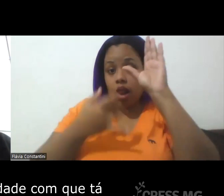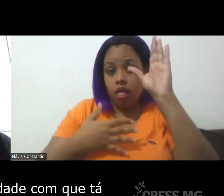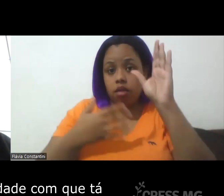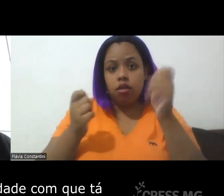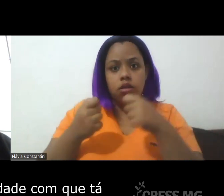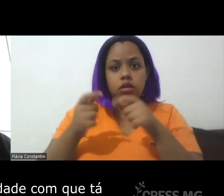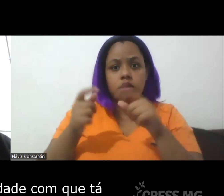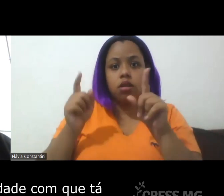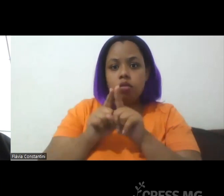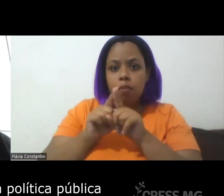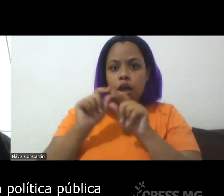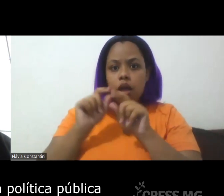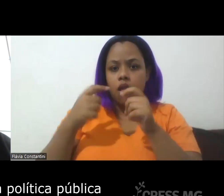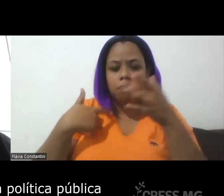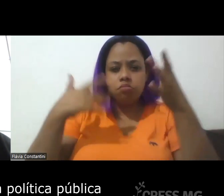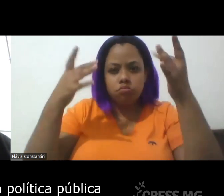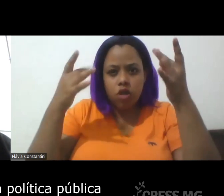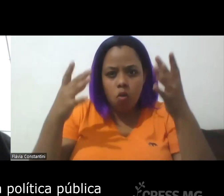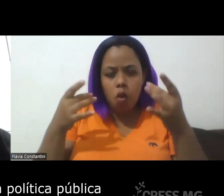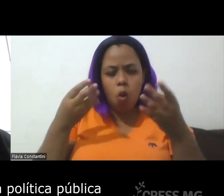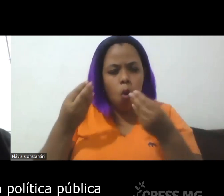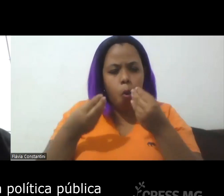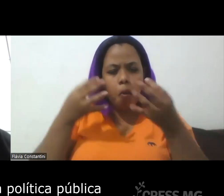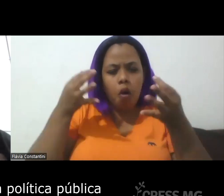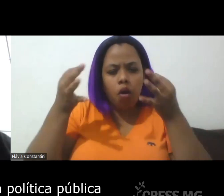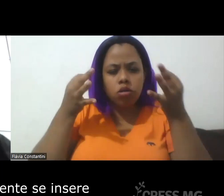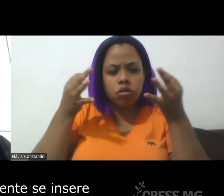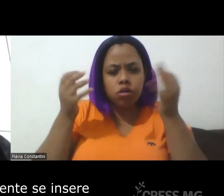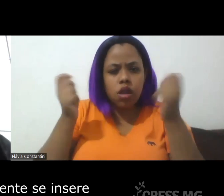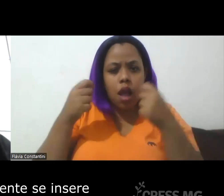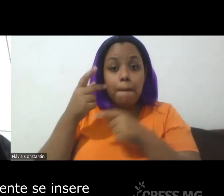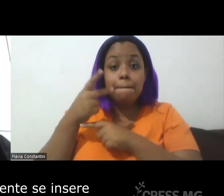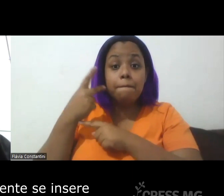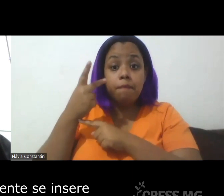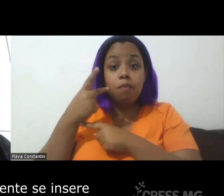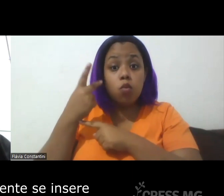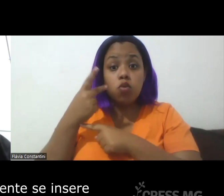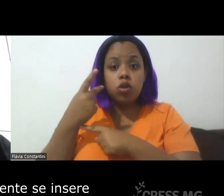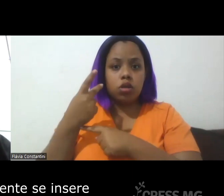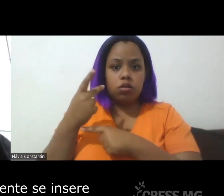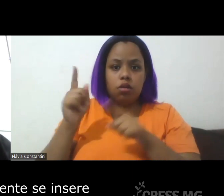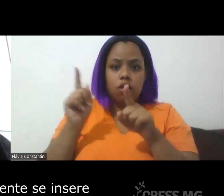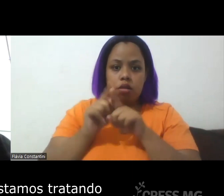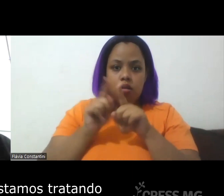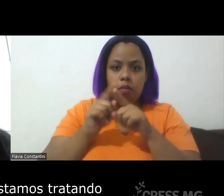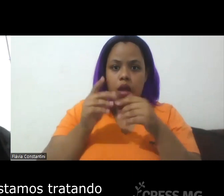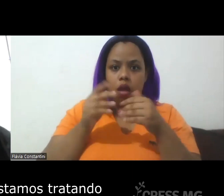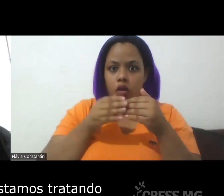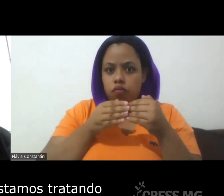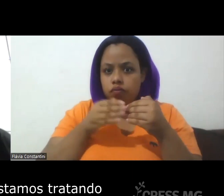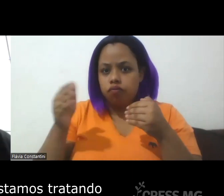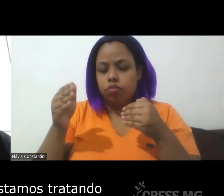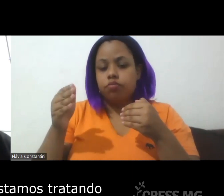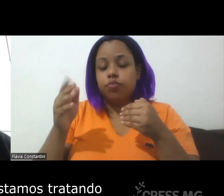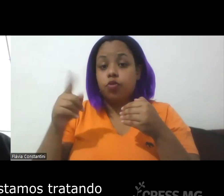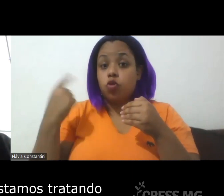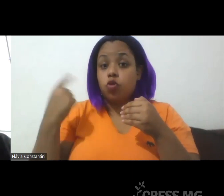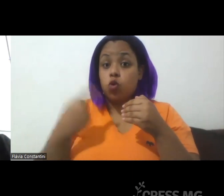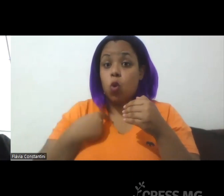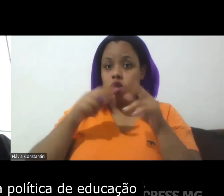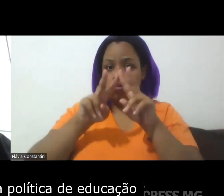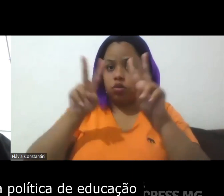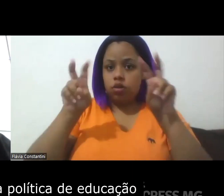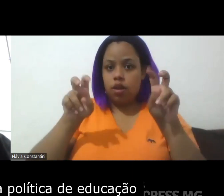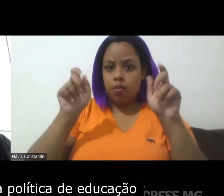particularidade com que está organizada a política pública na qual a gente se insere. E aqui nós estamos tratando